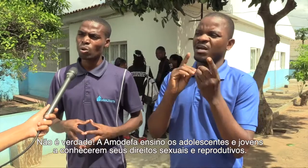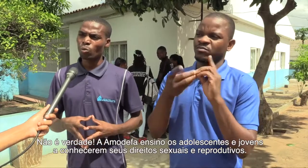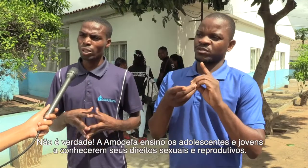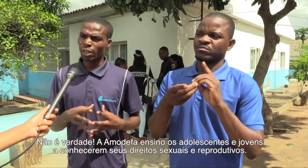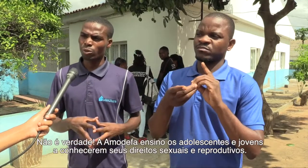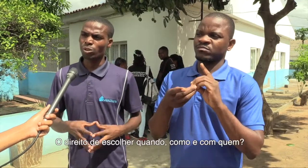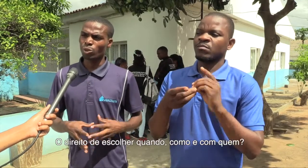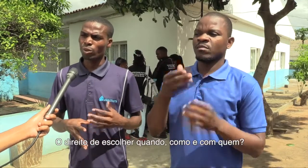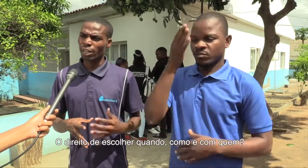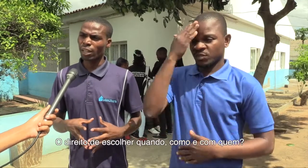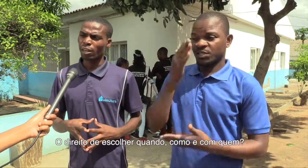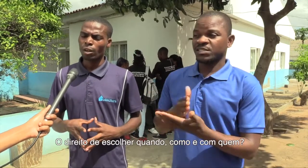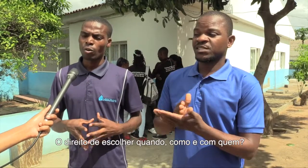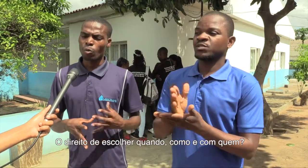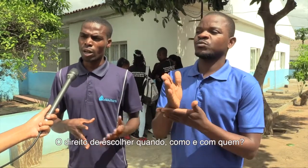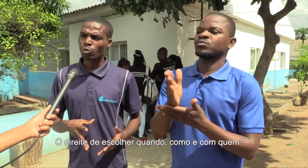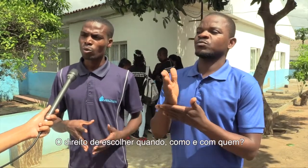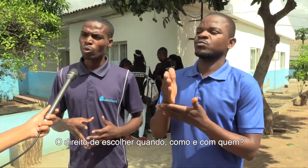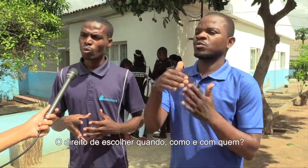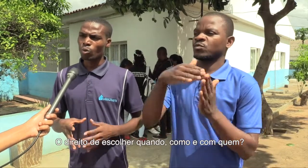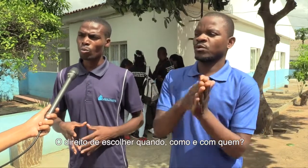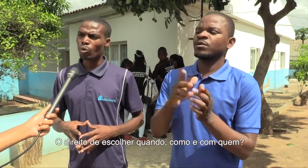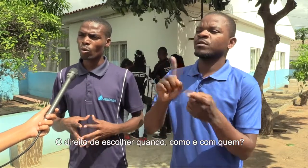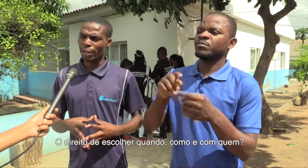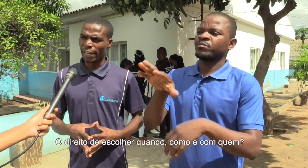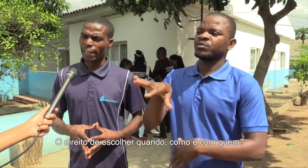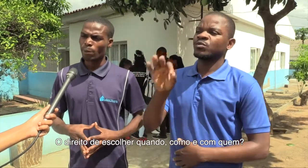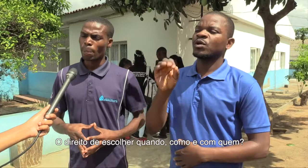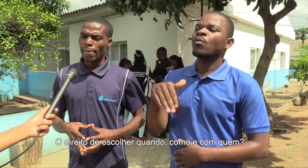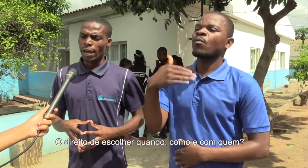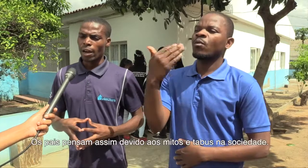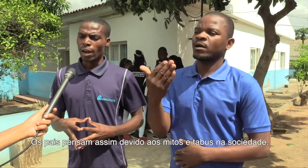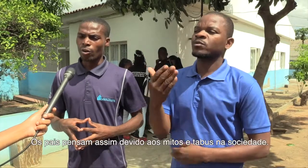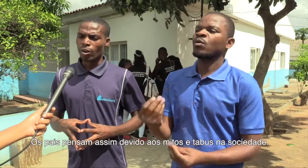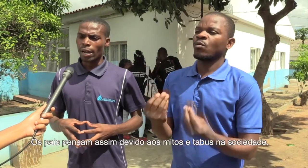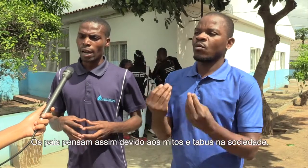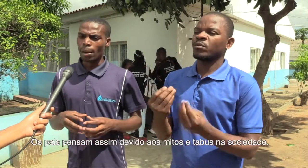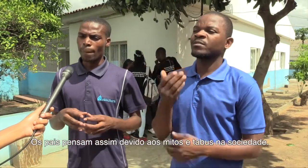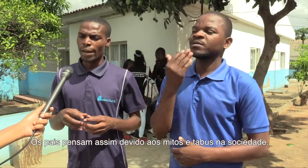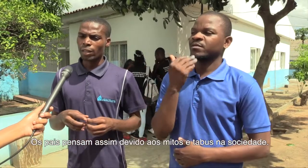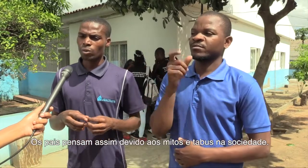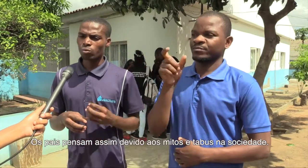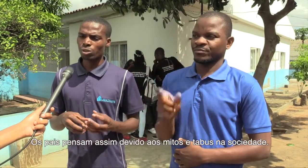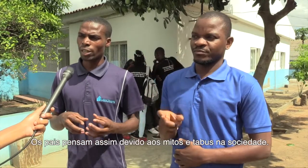O direito de escolher quando, como, com quem. Agora, para que surjam